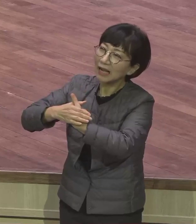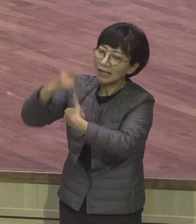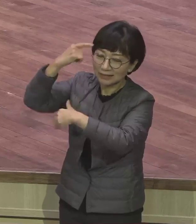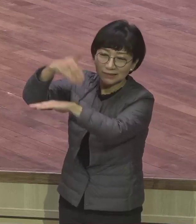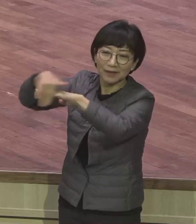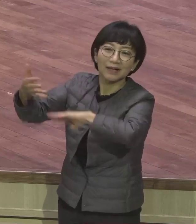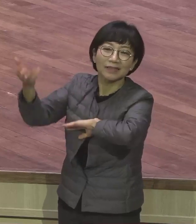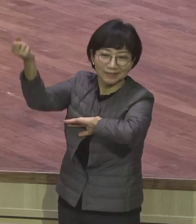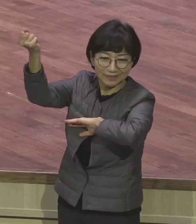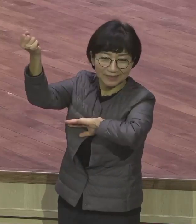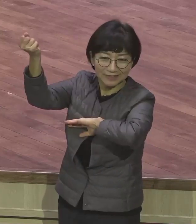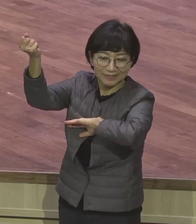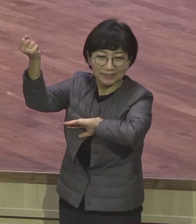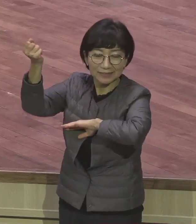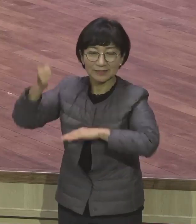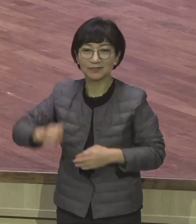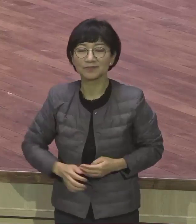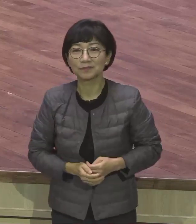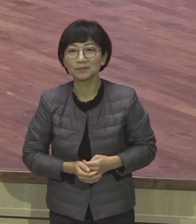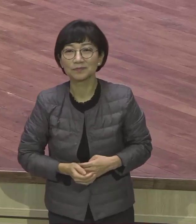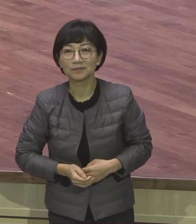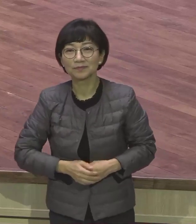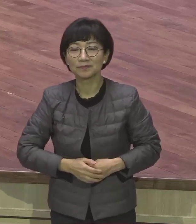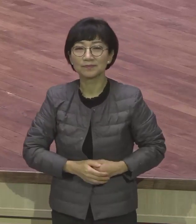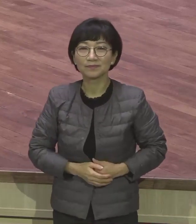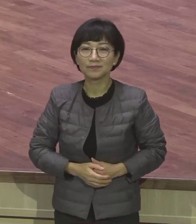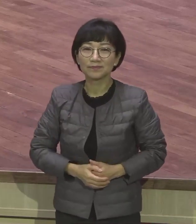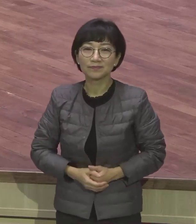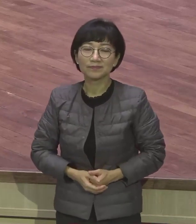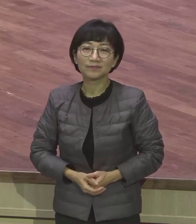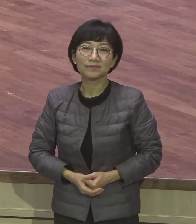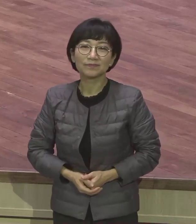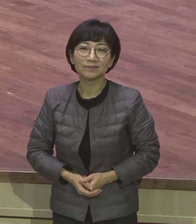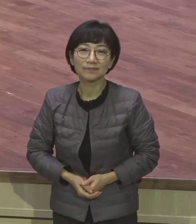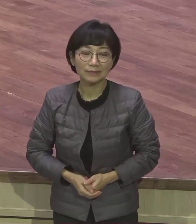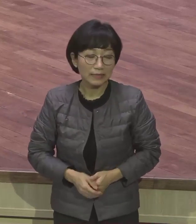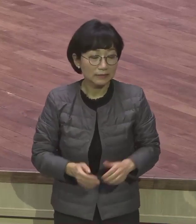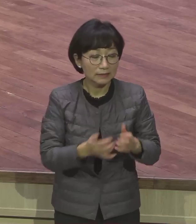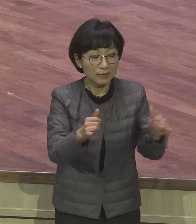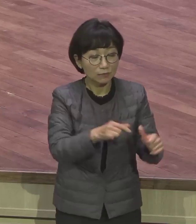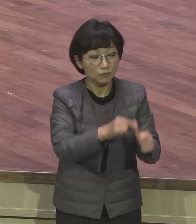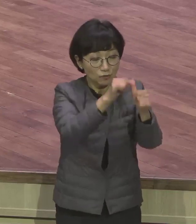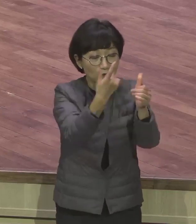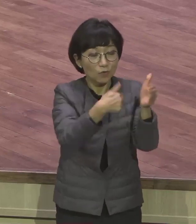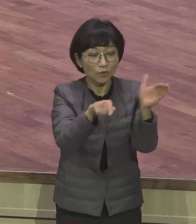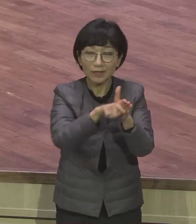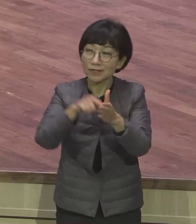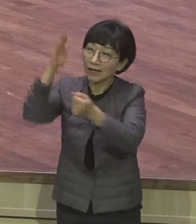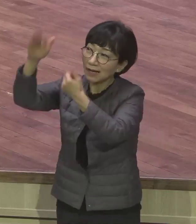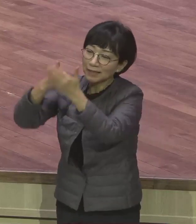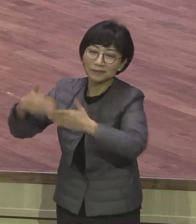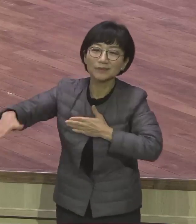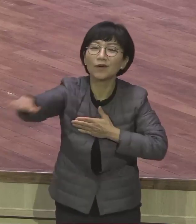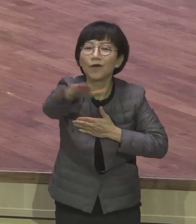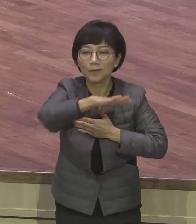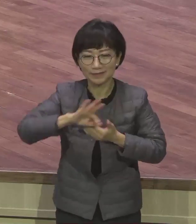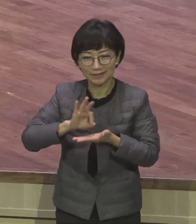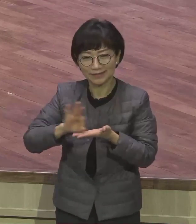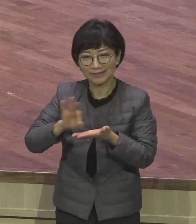우리는 구속사 성취의 도구로 쓰겠다는 얘기예요. 여러분을 쓰겠다는 겁니다. 여러분이 한